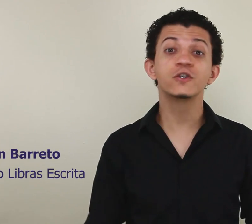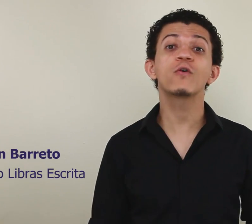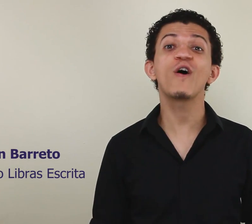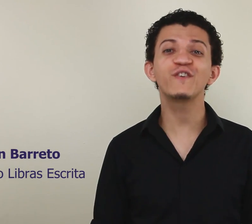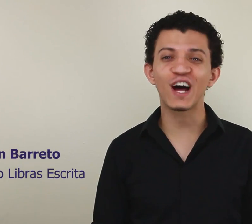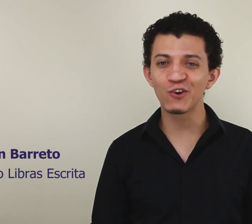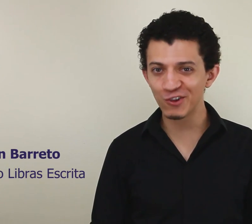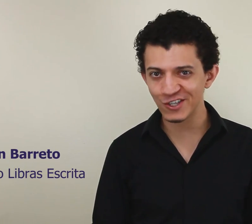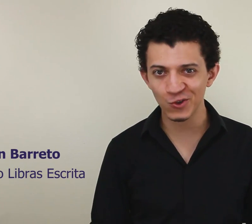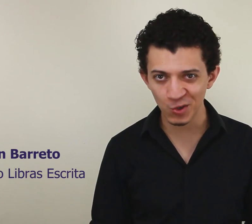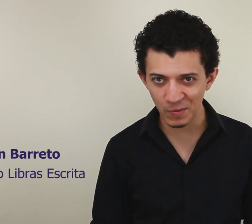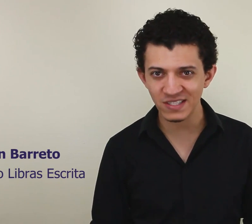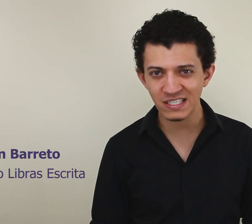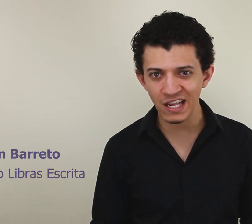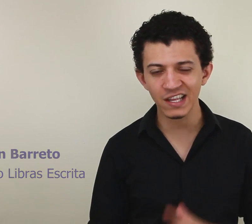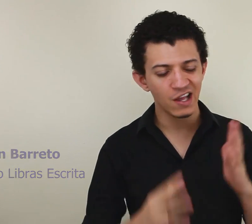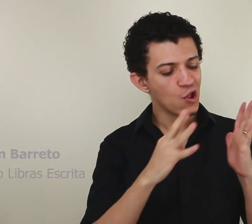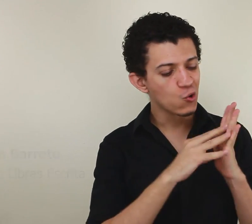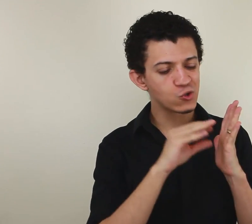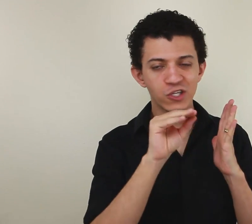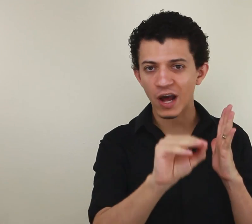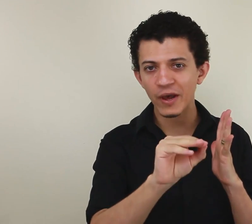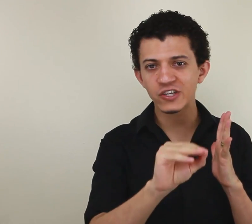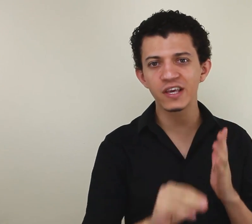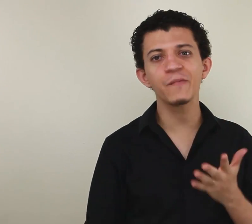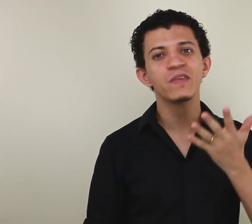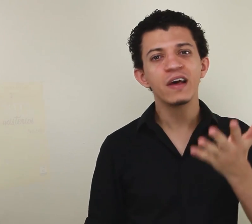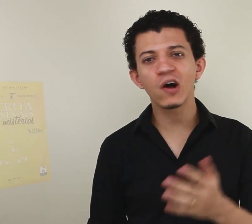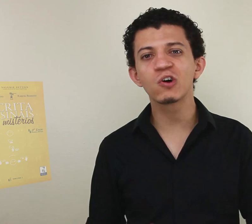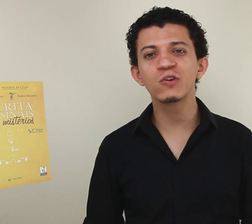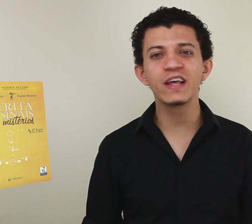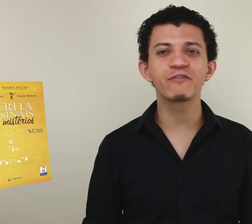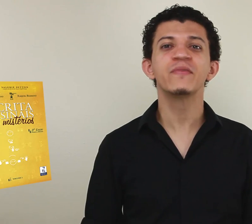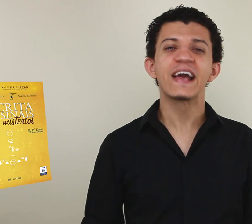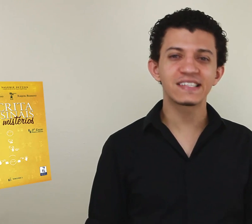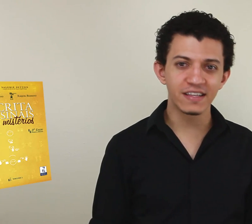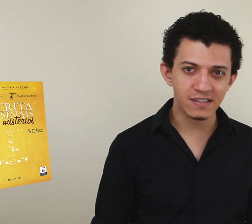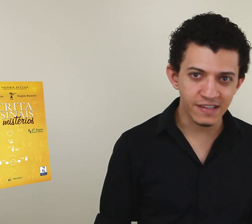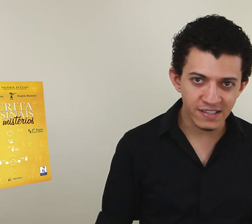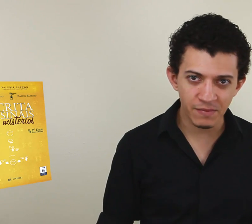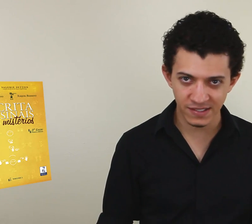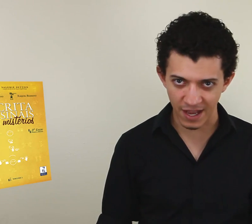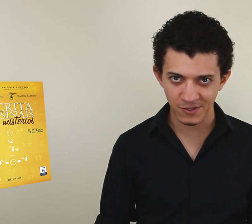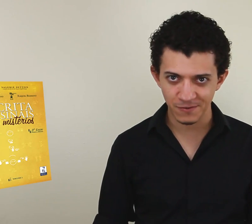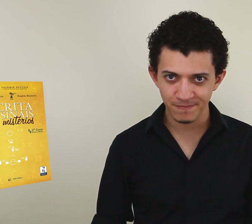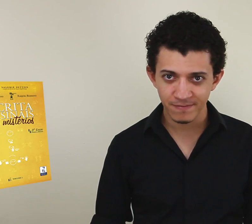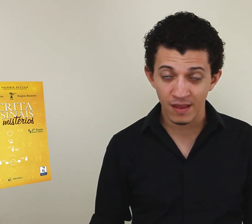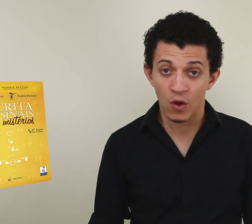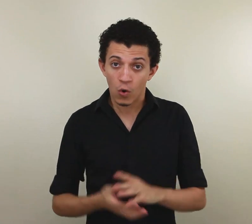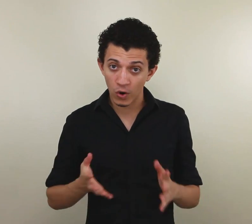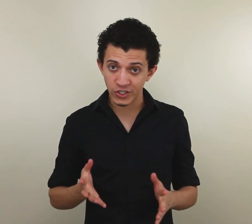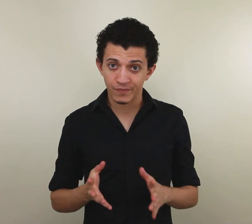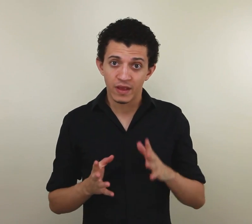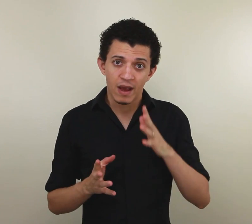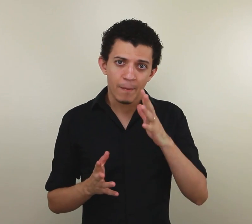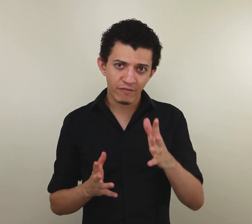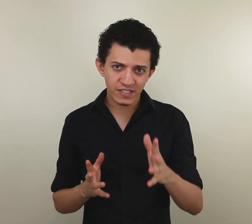sou o co-fundador do Instituto Libras de Escrita, cujo sinal é este aqui, e é autor do livro Escrita de Sinais Sem Mistérios. Hoje, para você